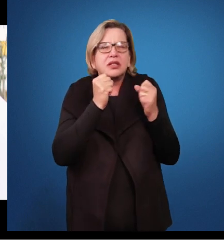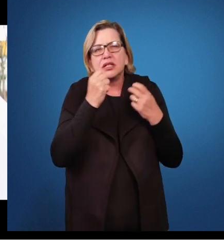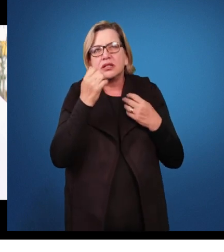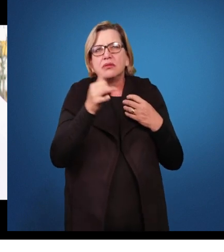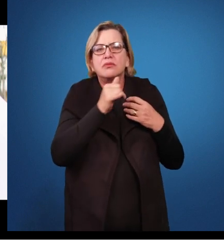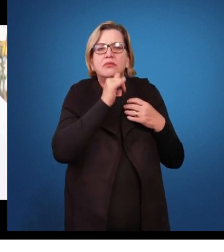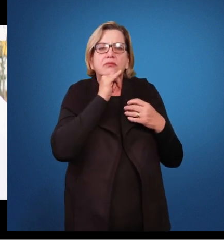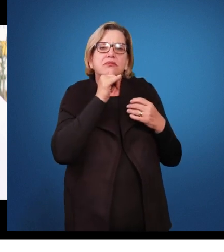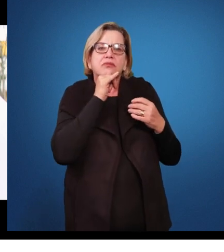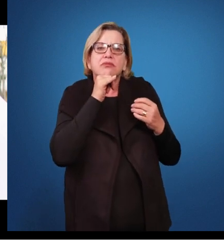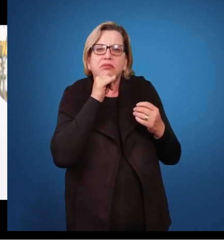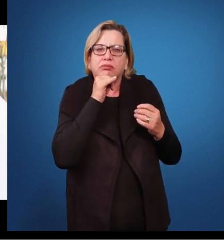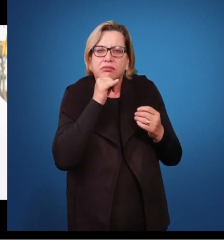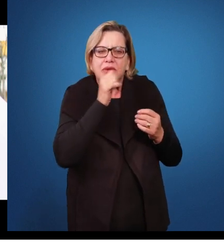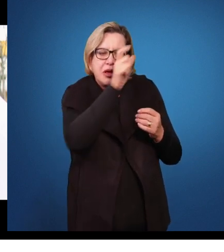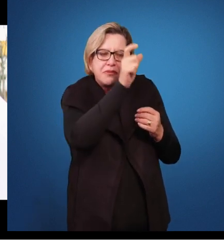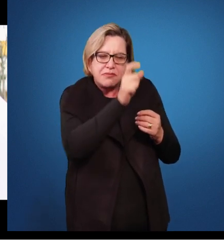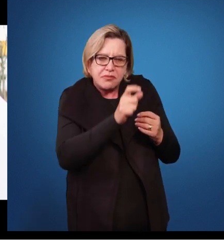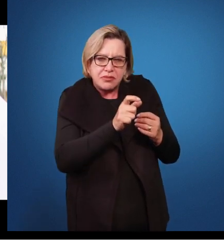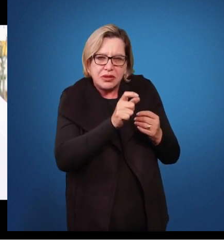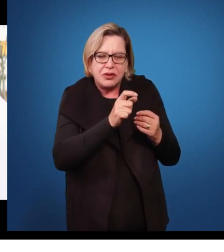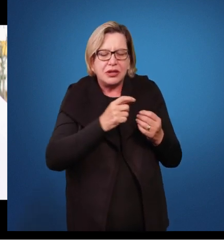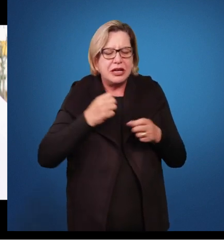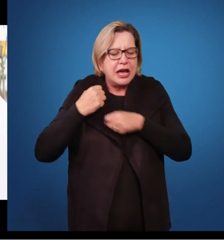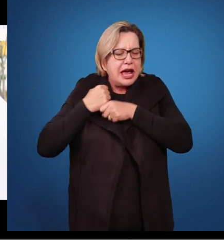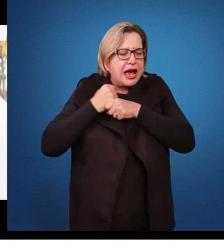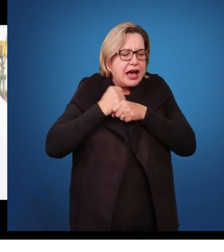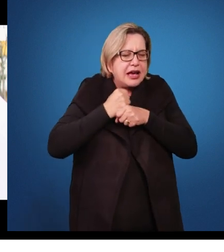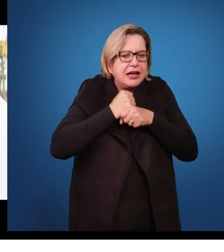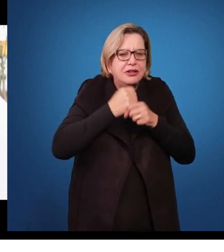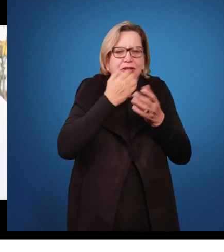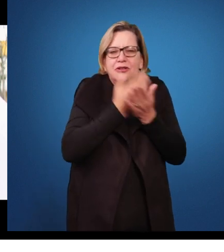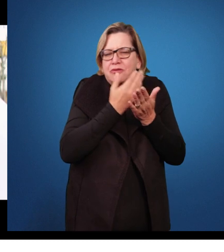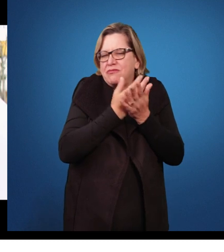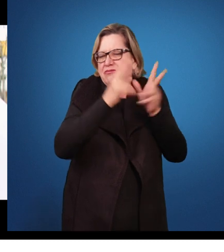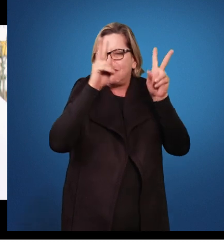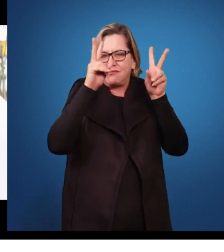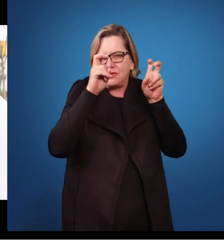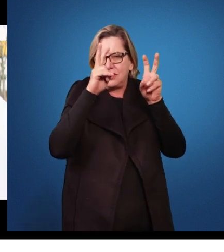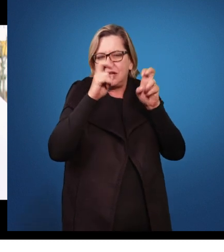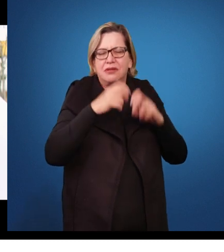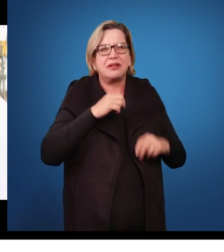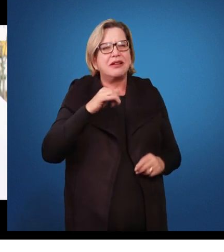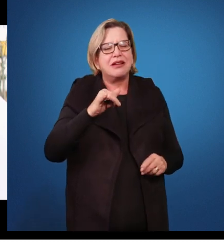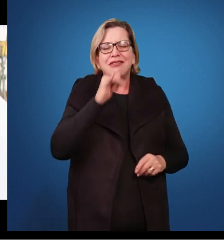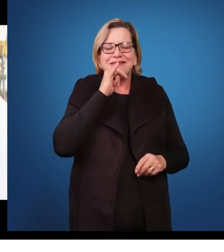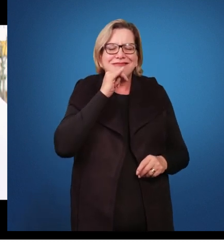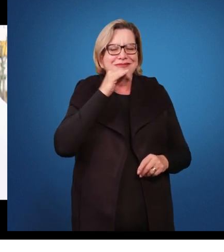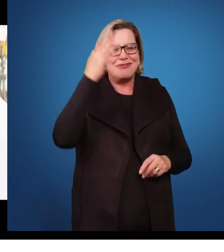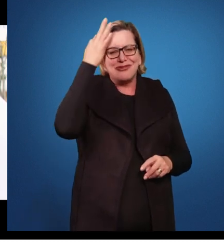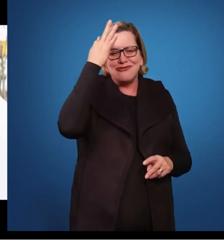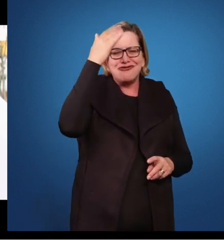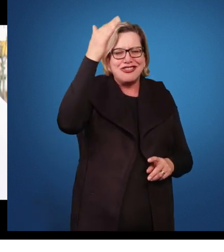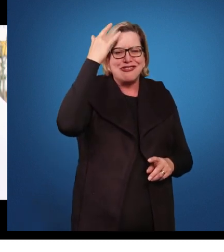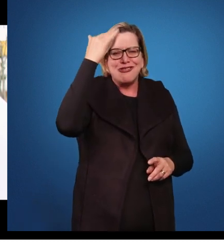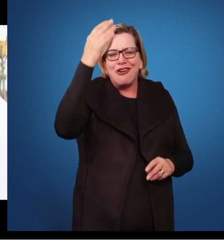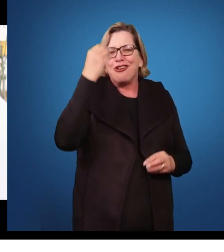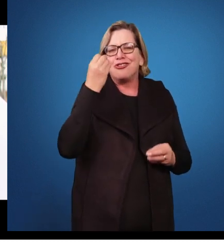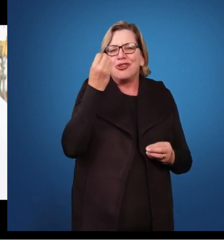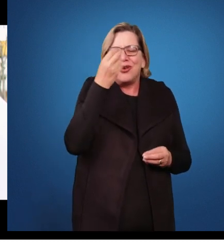uma pessoa que se dedica há anos a estudar sobre um tema. Nós temos aí os filósofos, os historiadores.